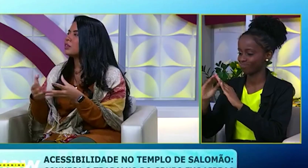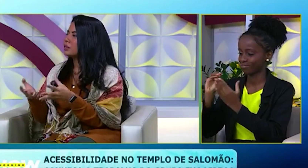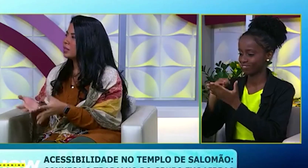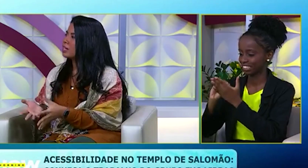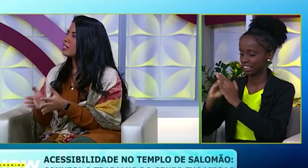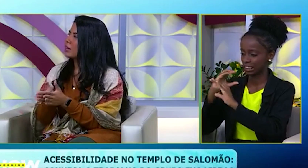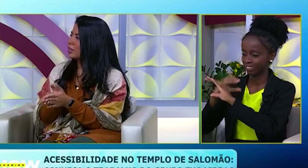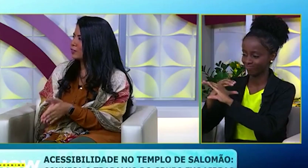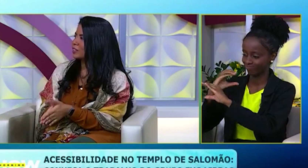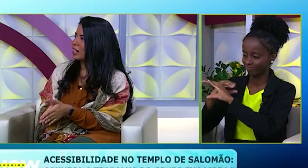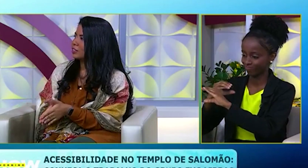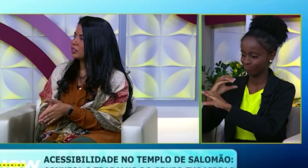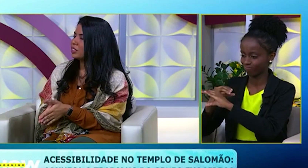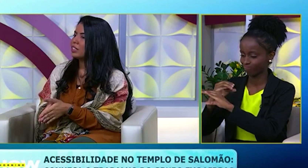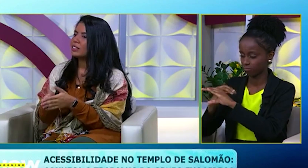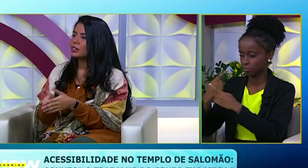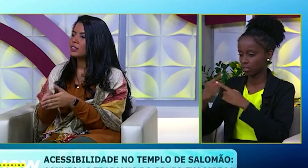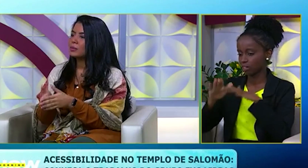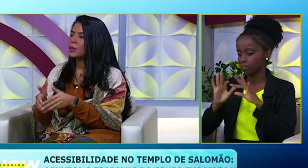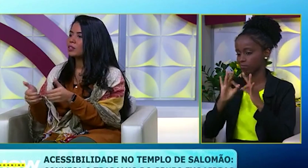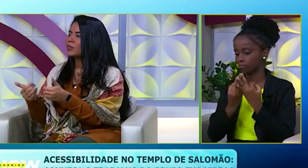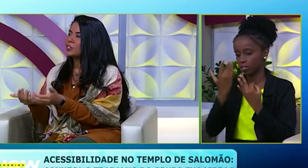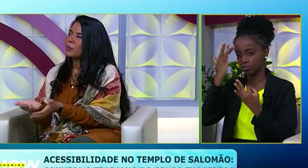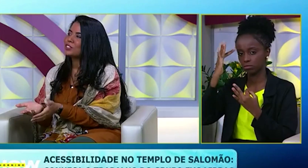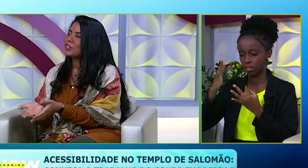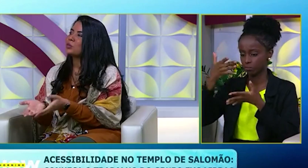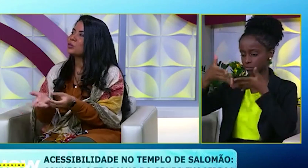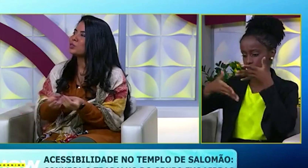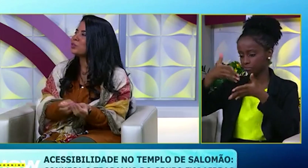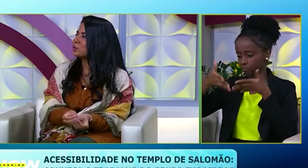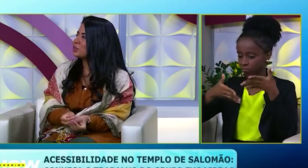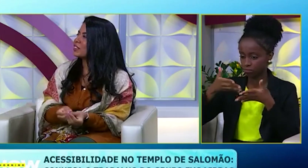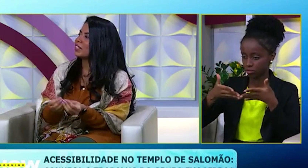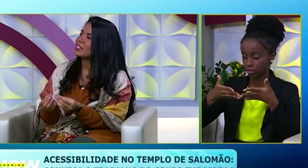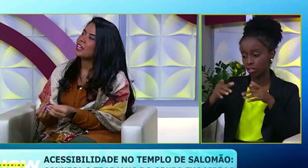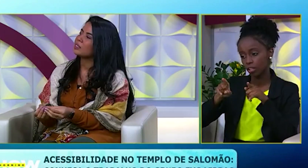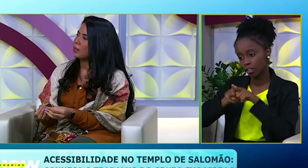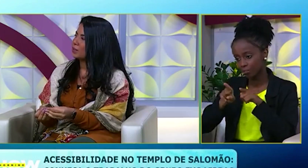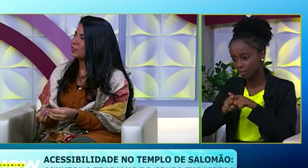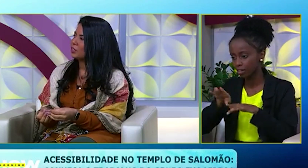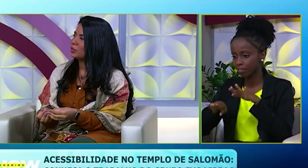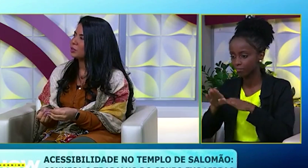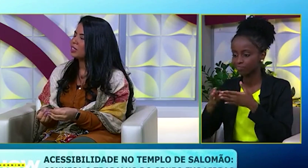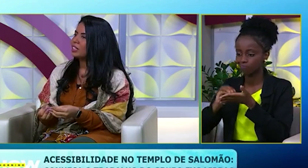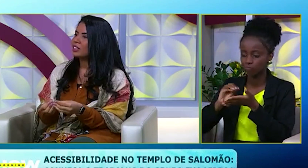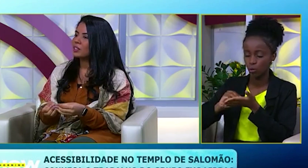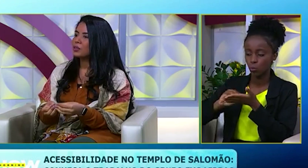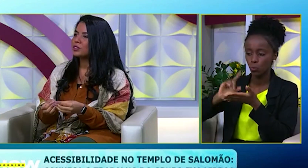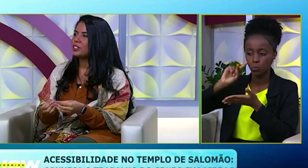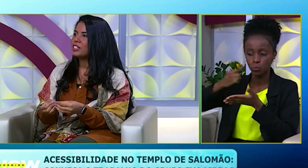Não é toda a família que sabe a língua de sinais. Então, e também, consequentemente, não é todos os surdos que têm acesso à palavra de Deus.